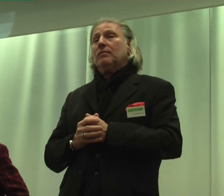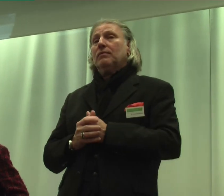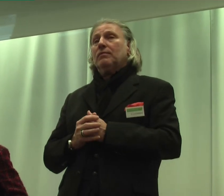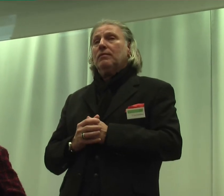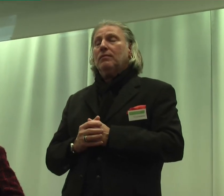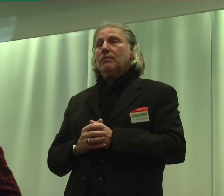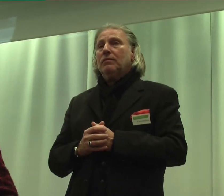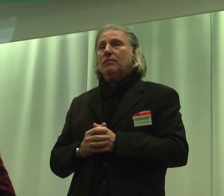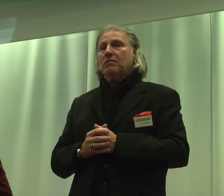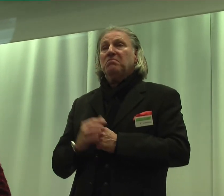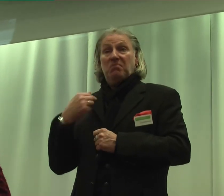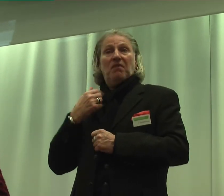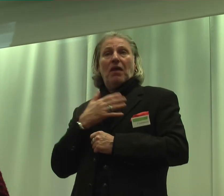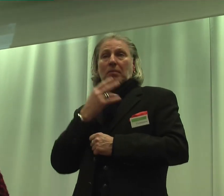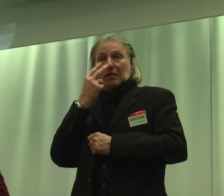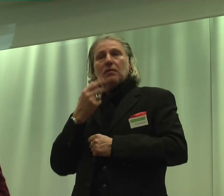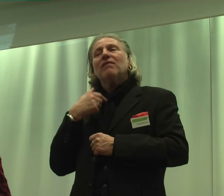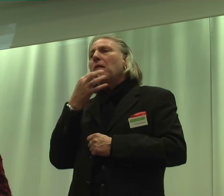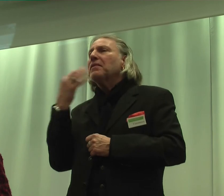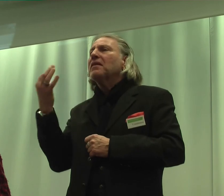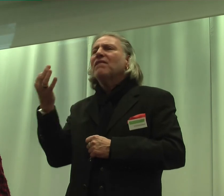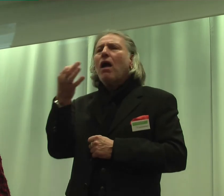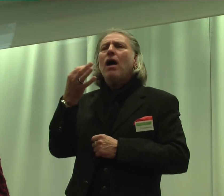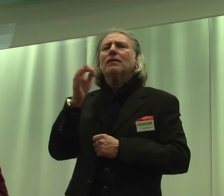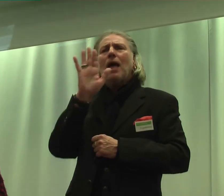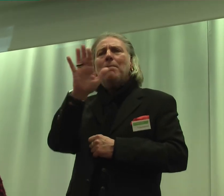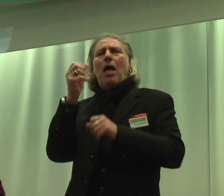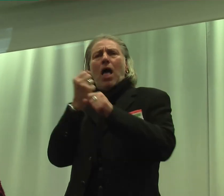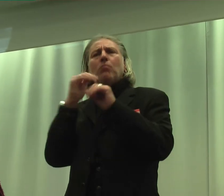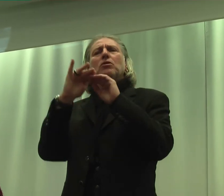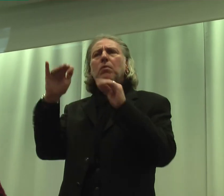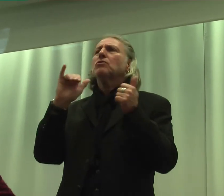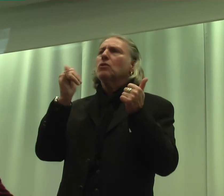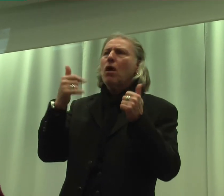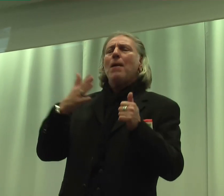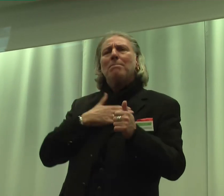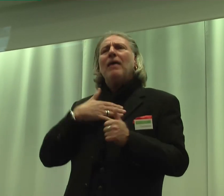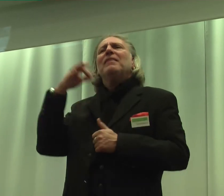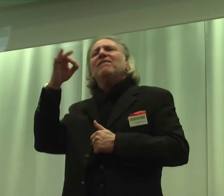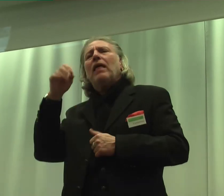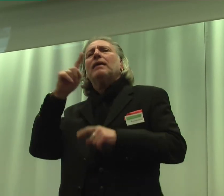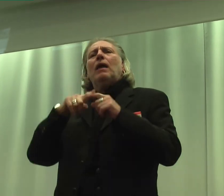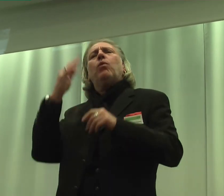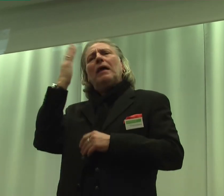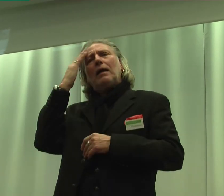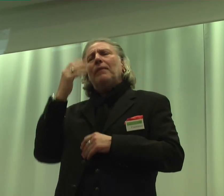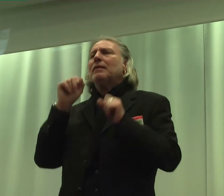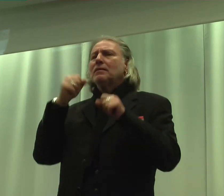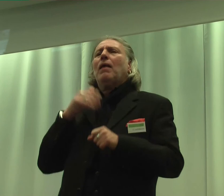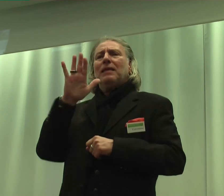Und wir haben gesehen, wir haben gefragt, bei mir am Arbeitsplatz dazu, ich kann meine Fähigkeiten und Kenntnisse bei der Arbeit voll